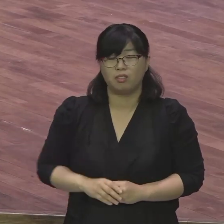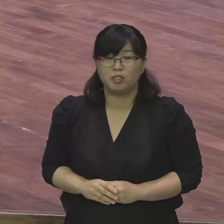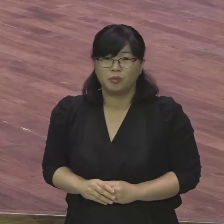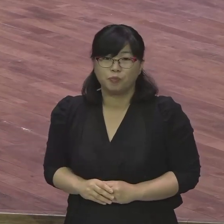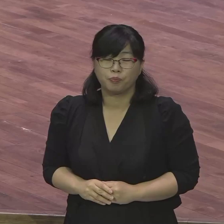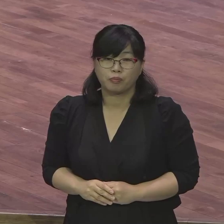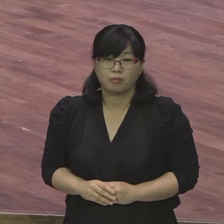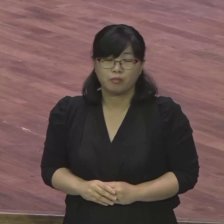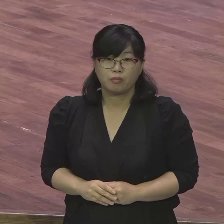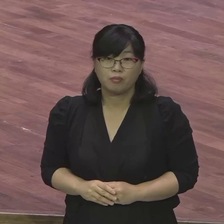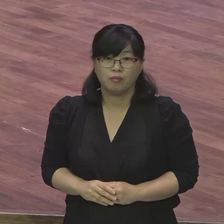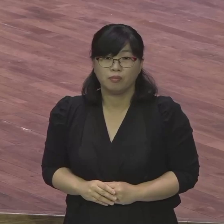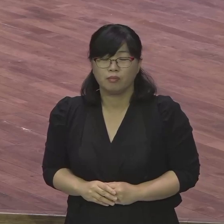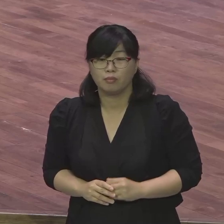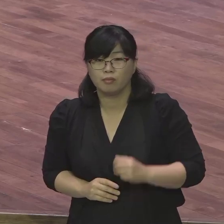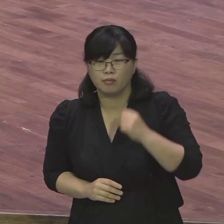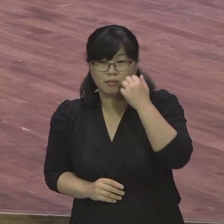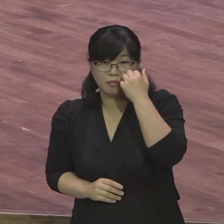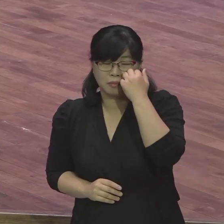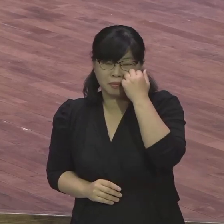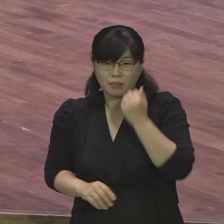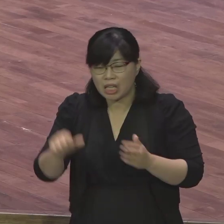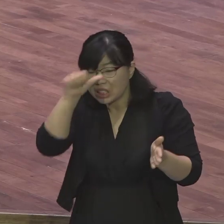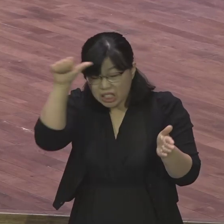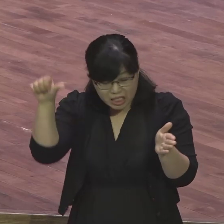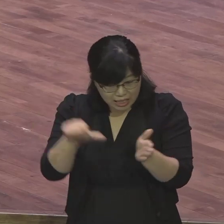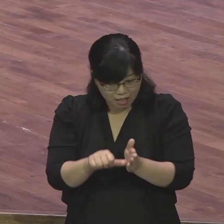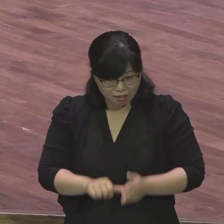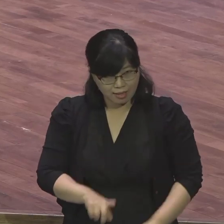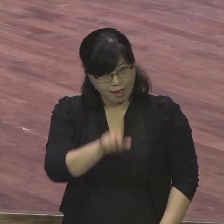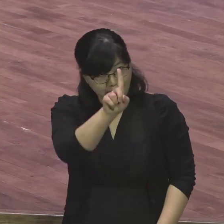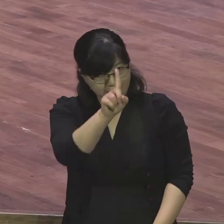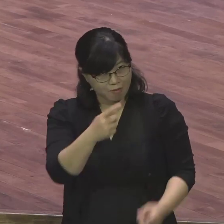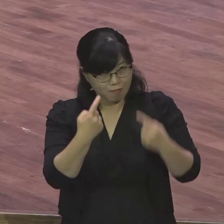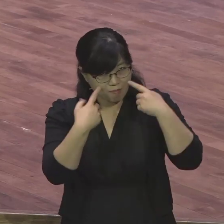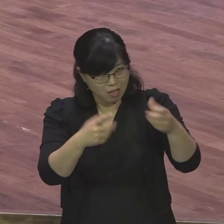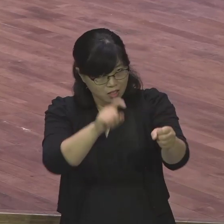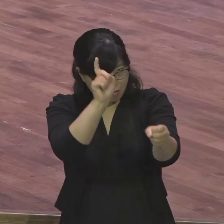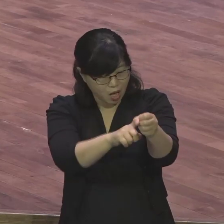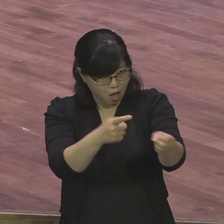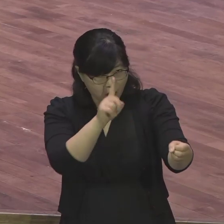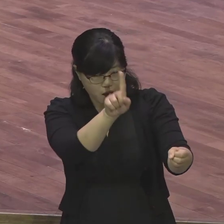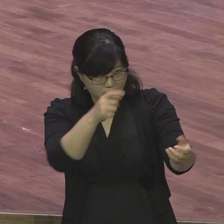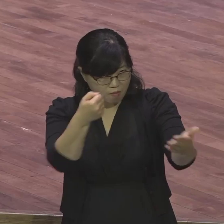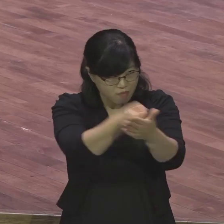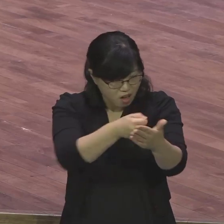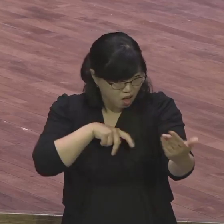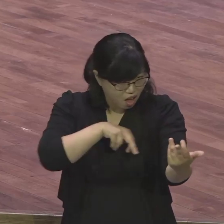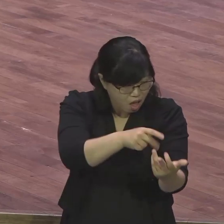인생길은요 단순한 거 아니에요 광야와 같은 것 같아요 광야 같은 길이에요